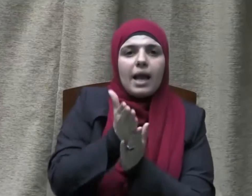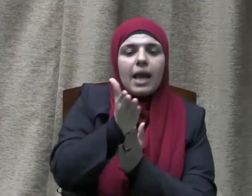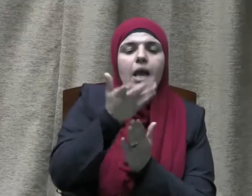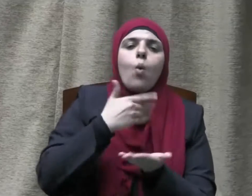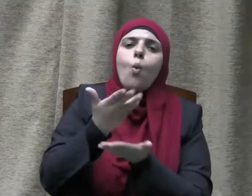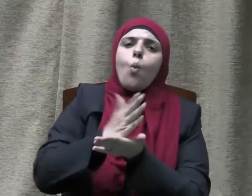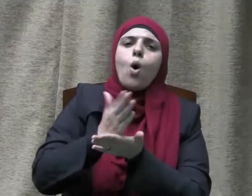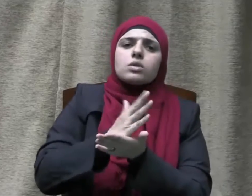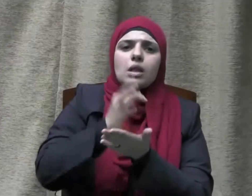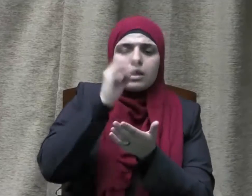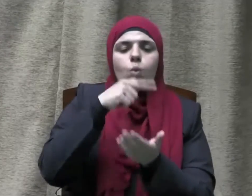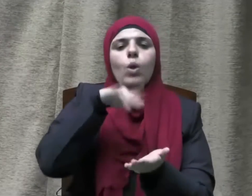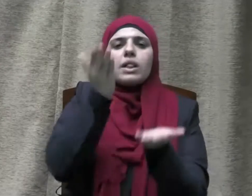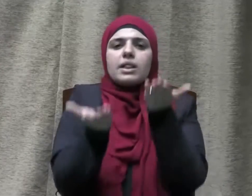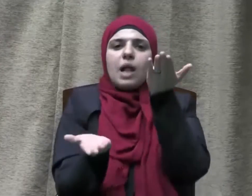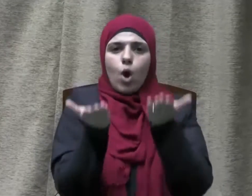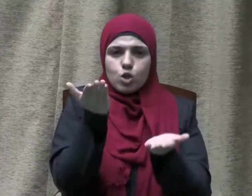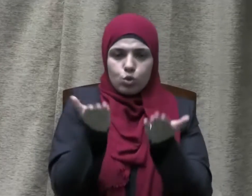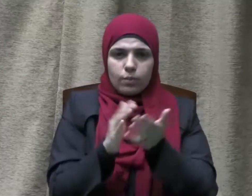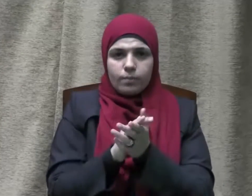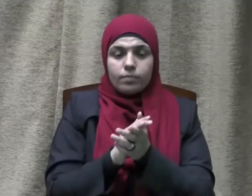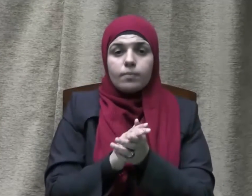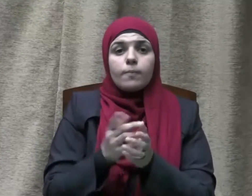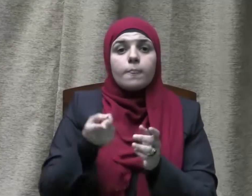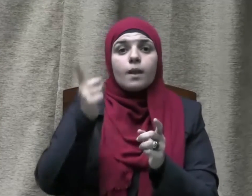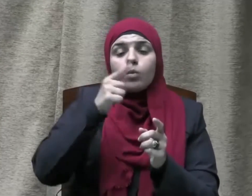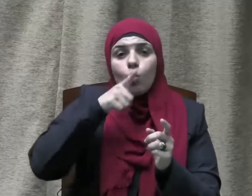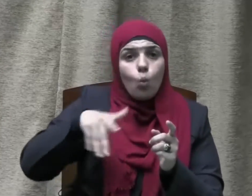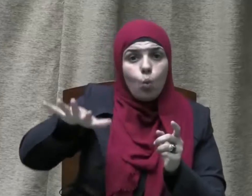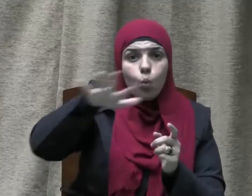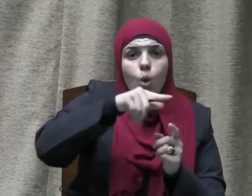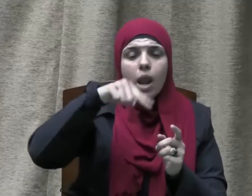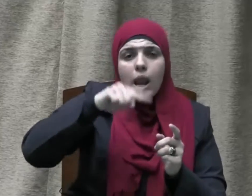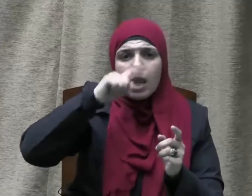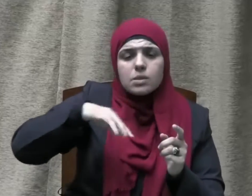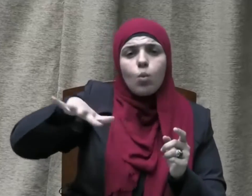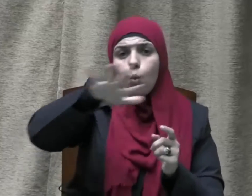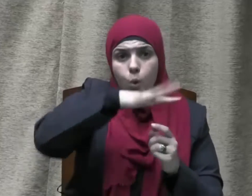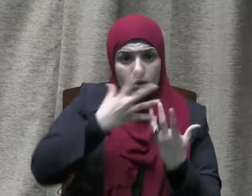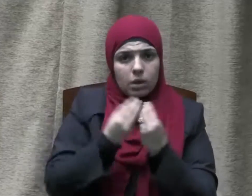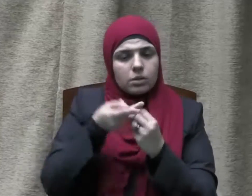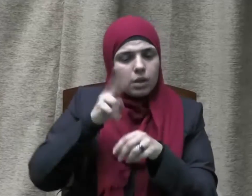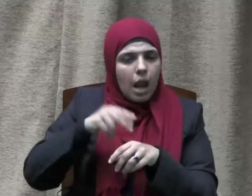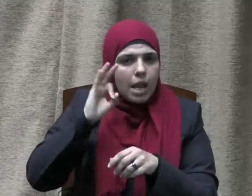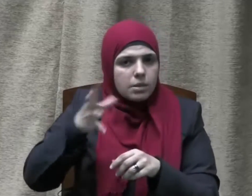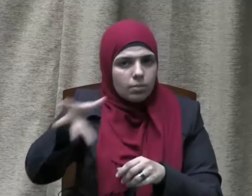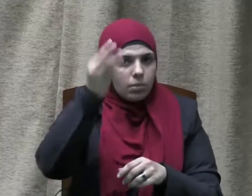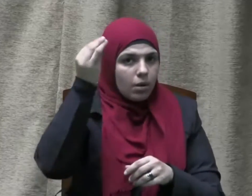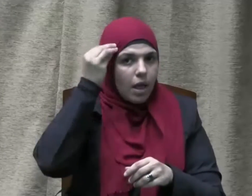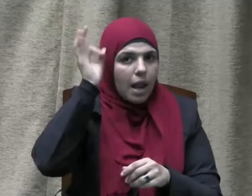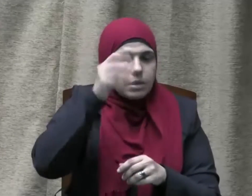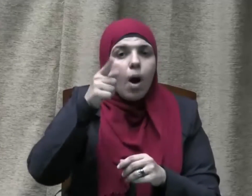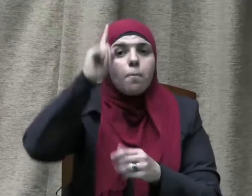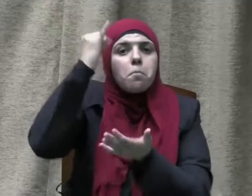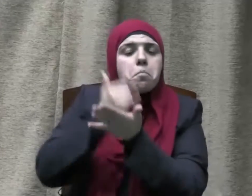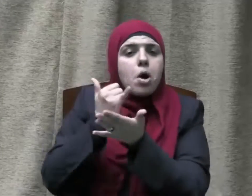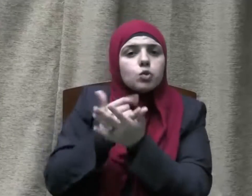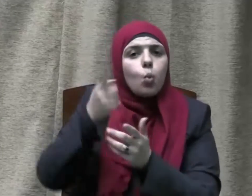والتوازن وحري بنا أن نعود إلى هذه الوسطية التي شرفنا الله عز